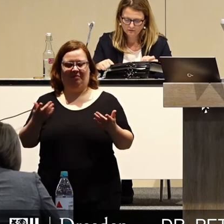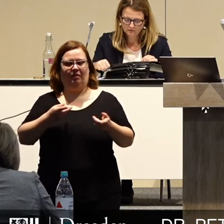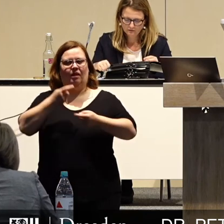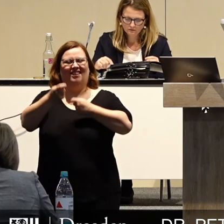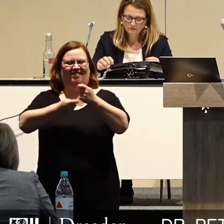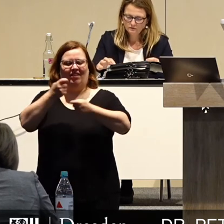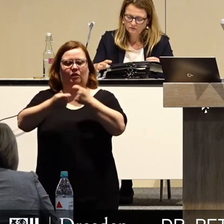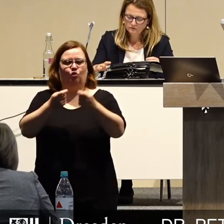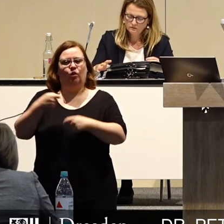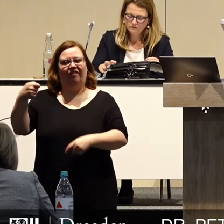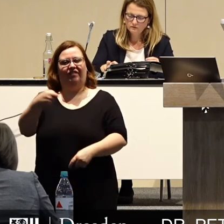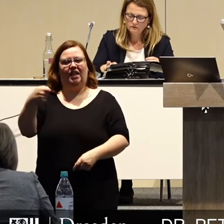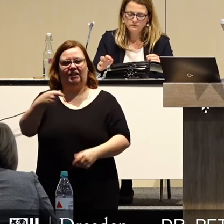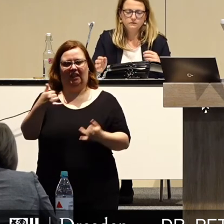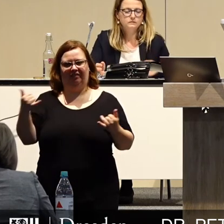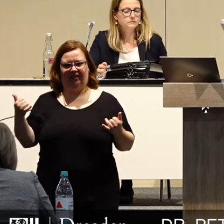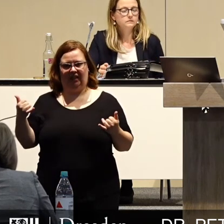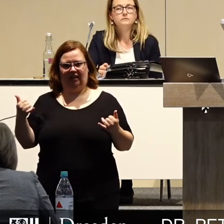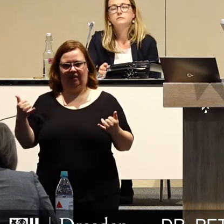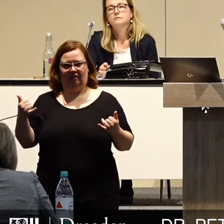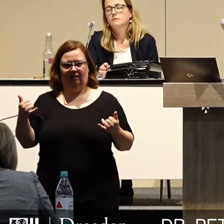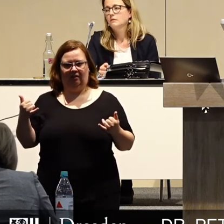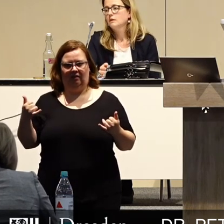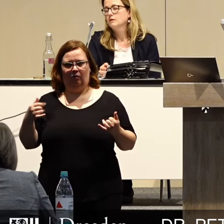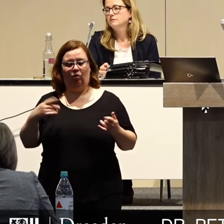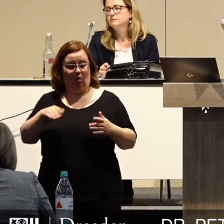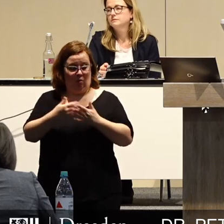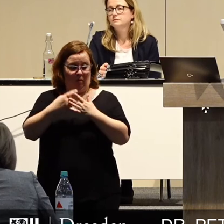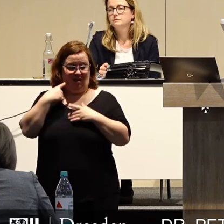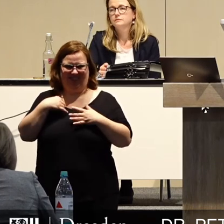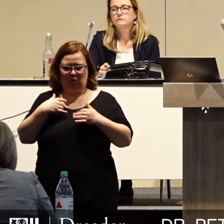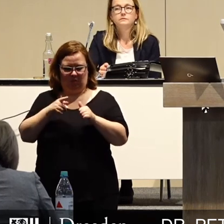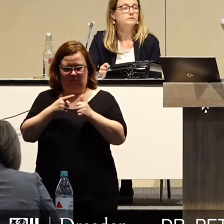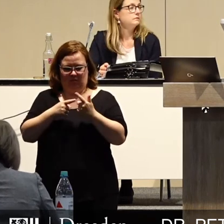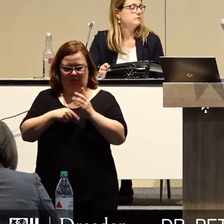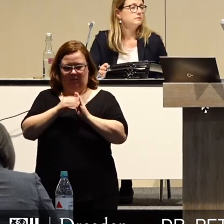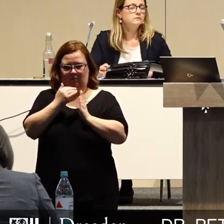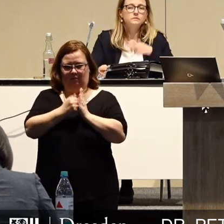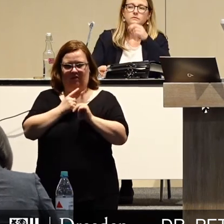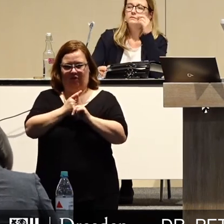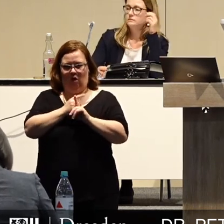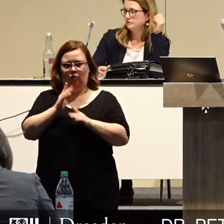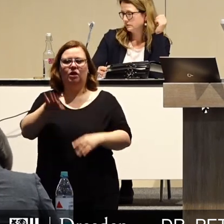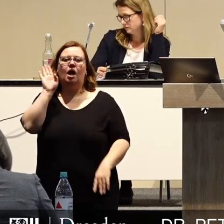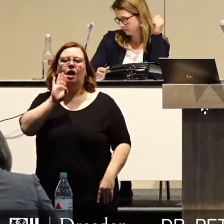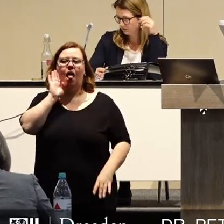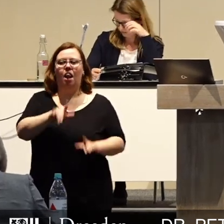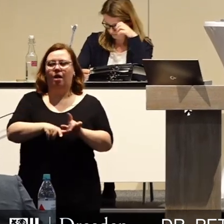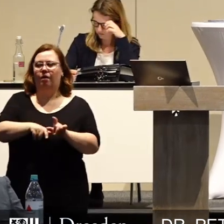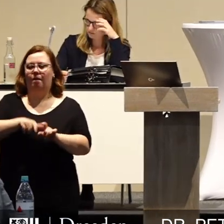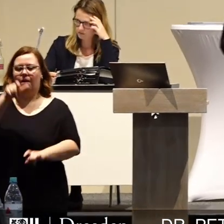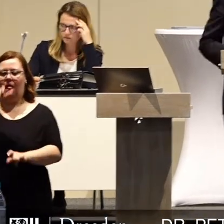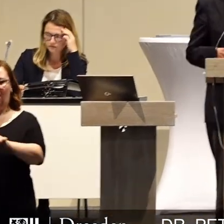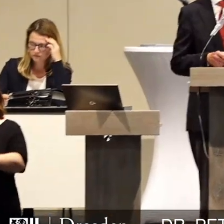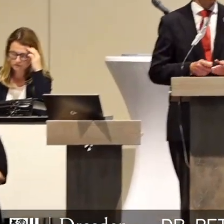Investitionen finanzieren. Und das zeigt eben auch die Zwänge, in denen wir sind. Diese gelben Balken, das ist das,